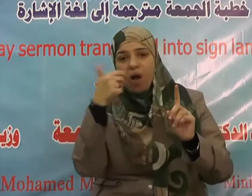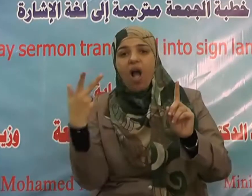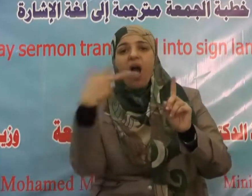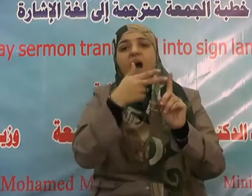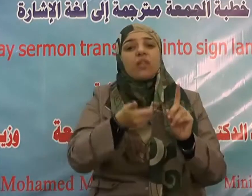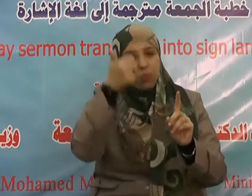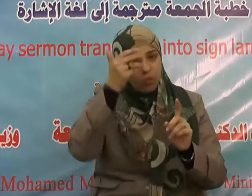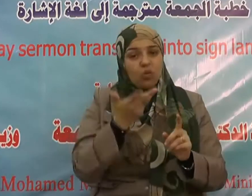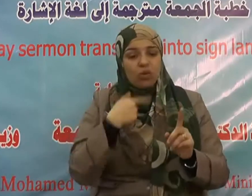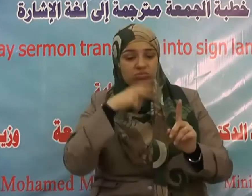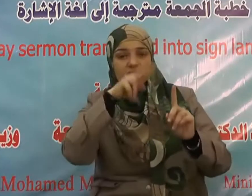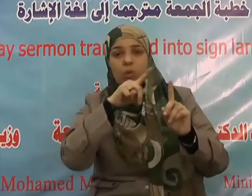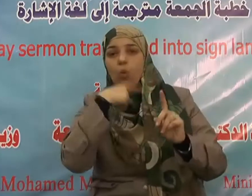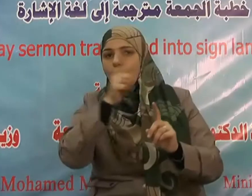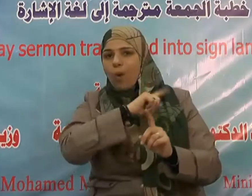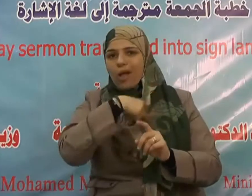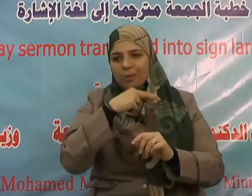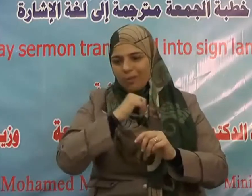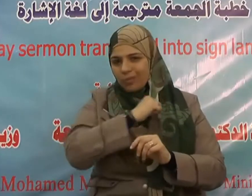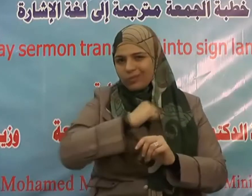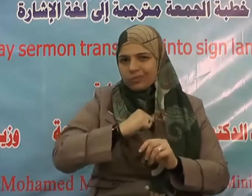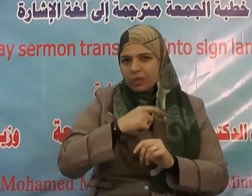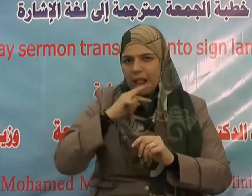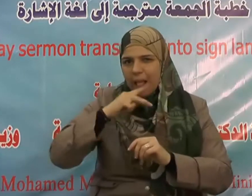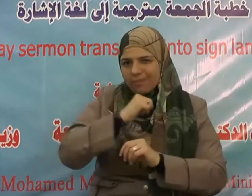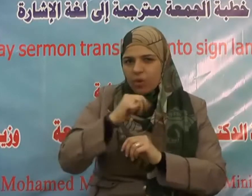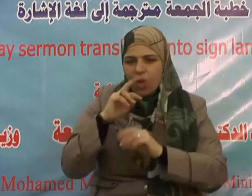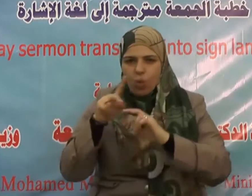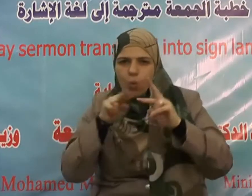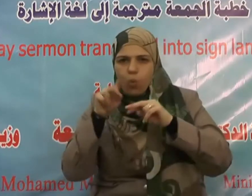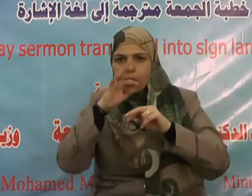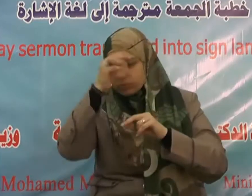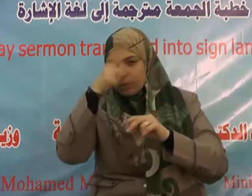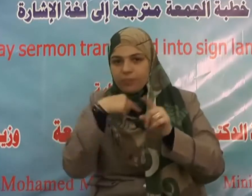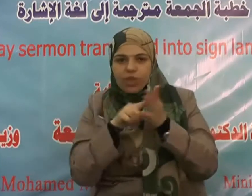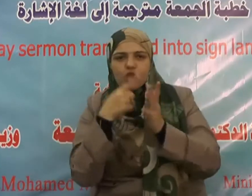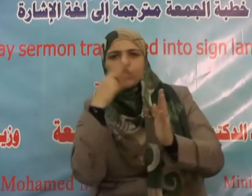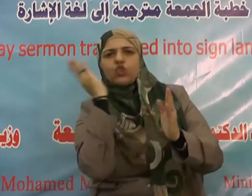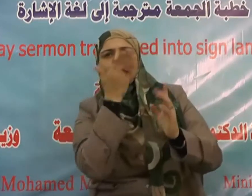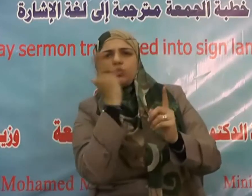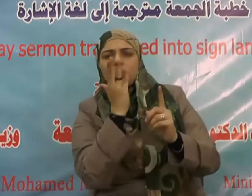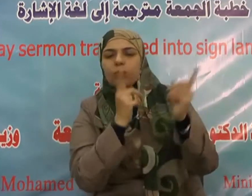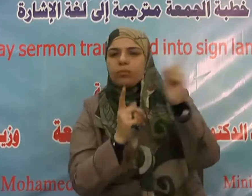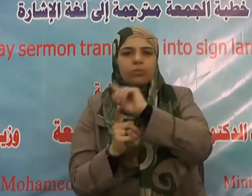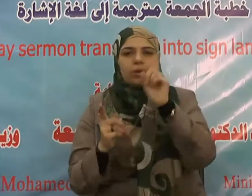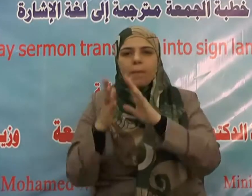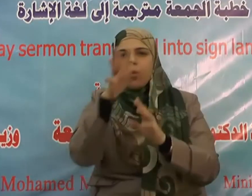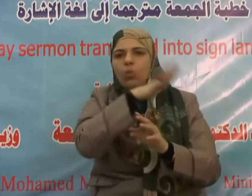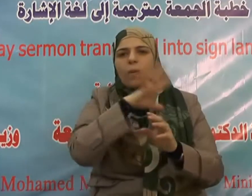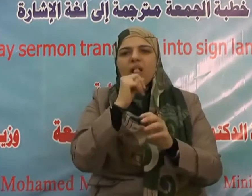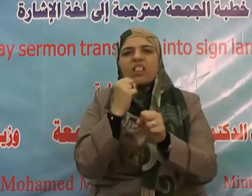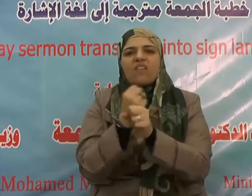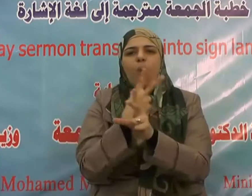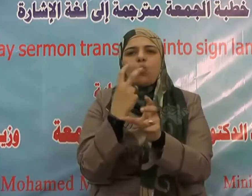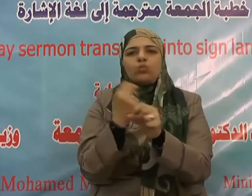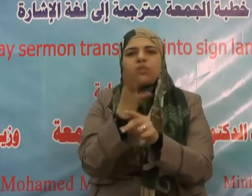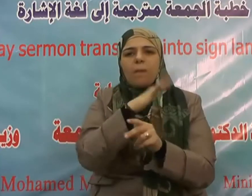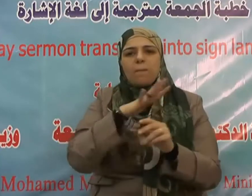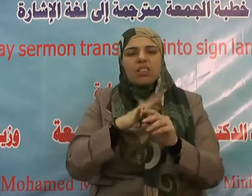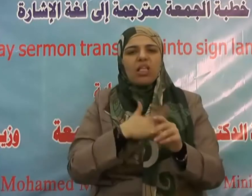أحدهما رفع الآخر والإيمان والصدق متلازمان